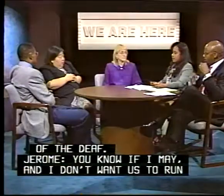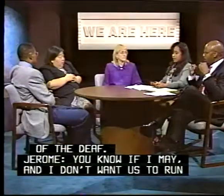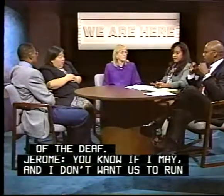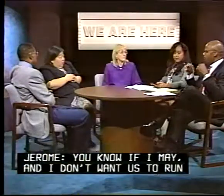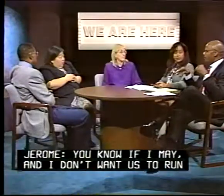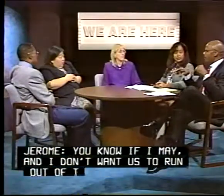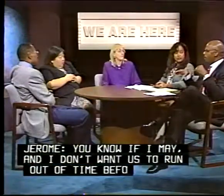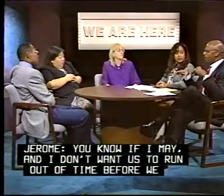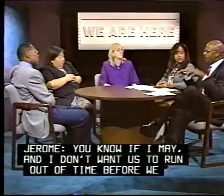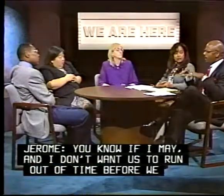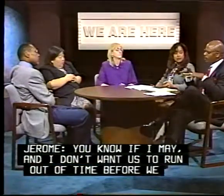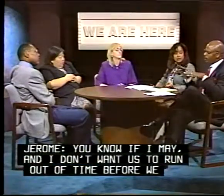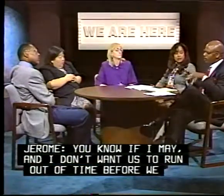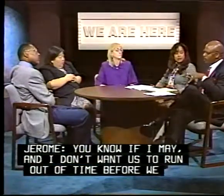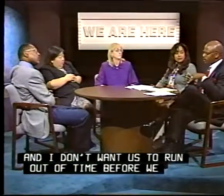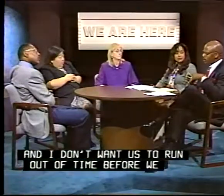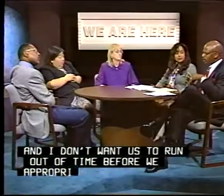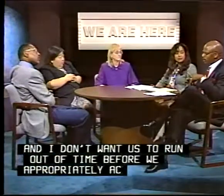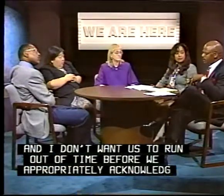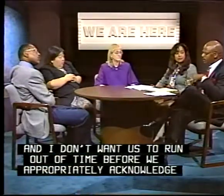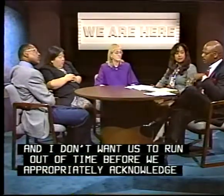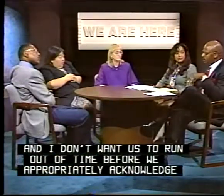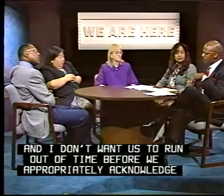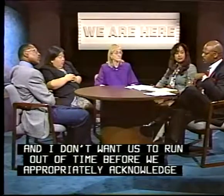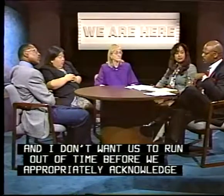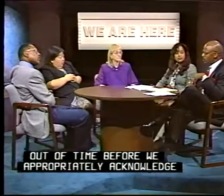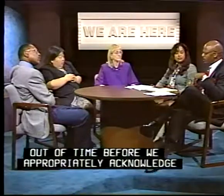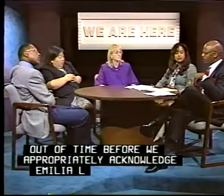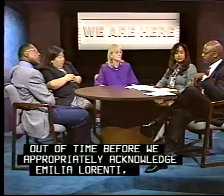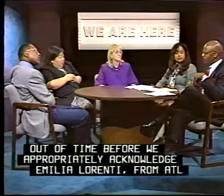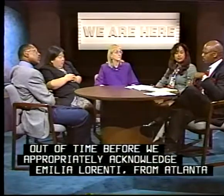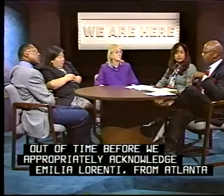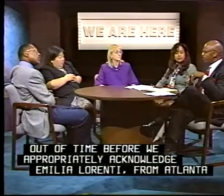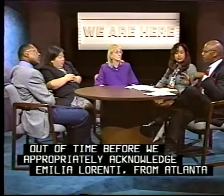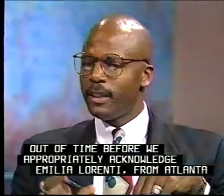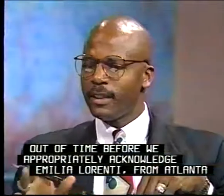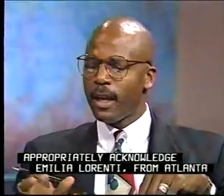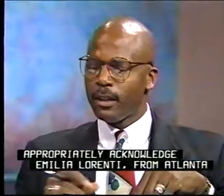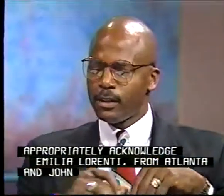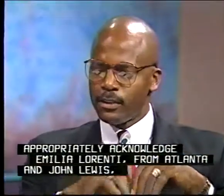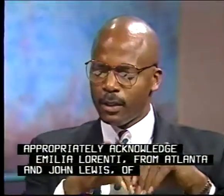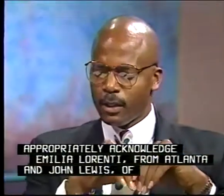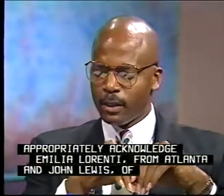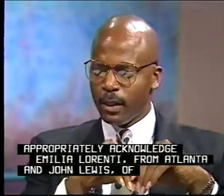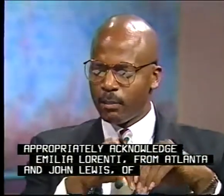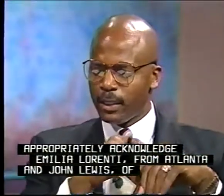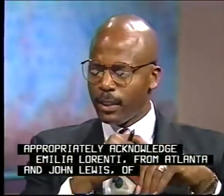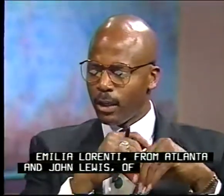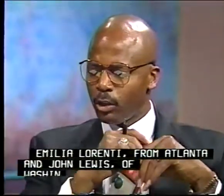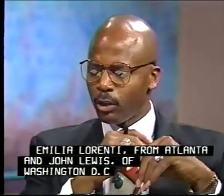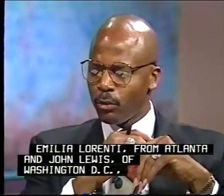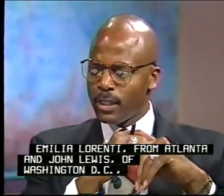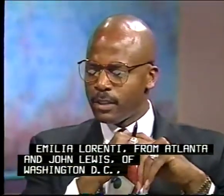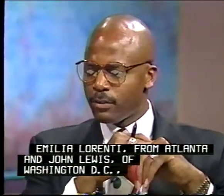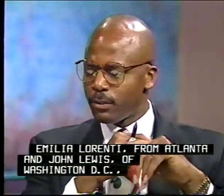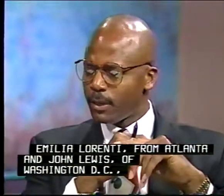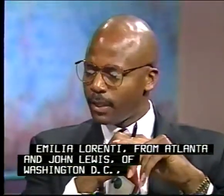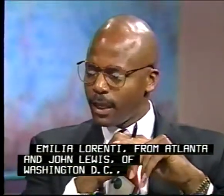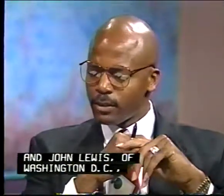know, if I may, and I don't want us to run out of time before we appropriately acknowledge Amelia Laurenti from Atlanta